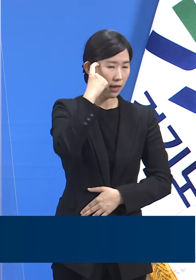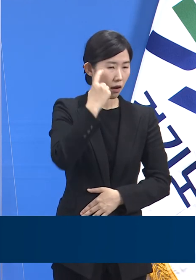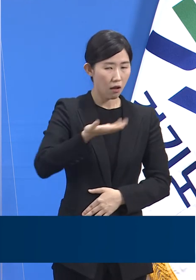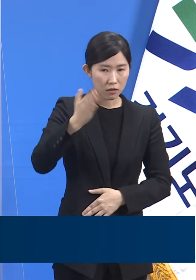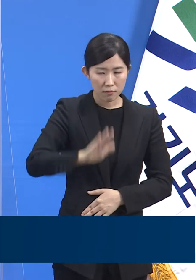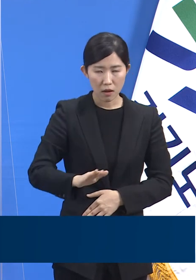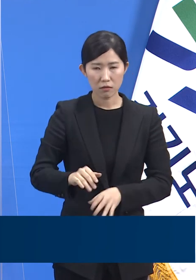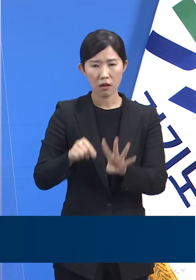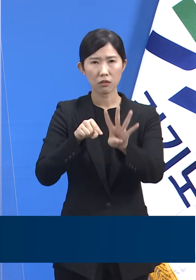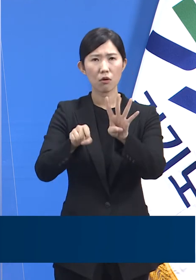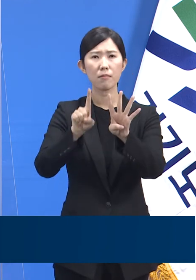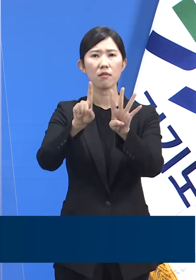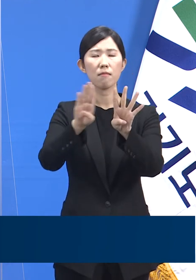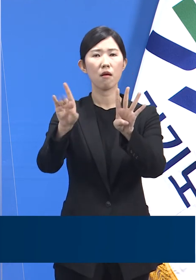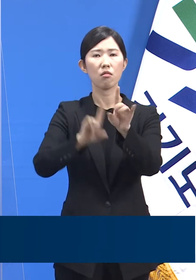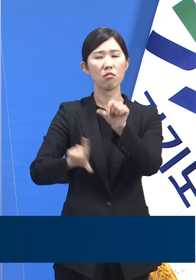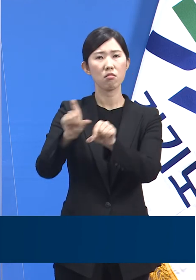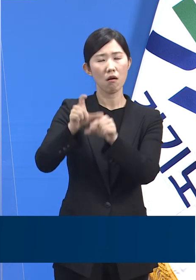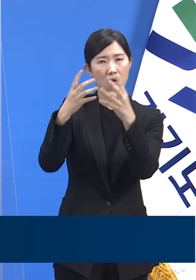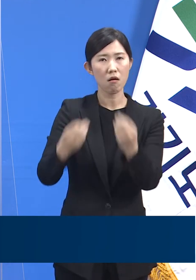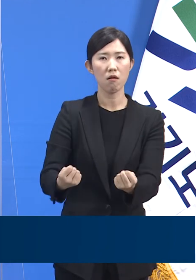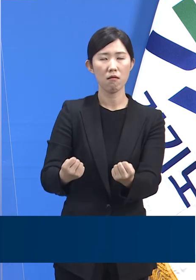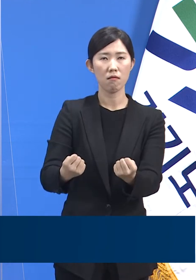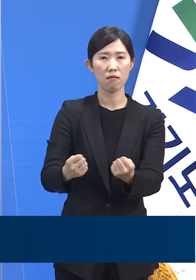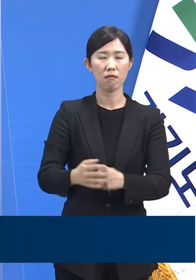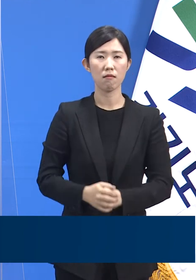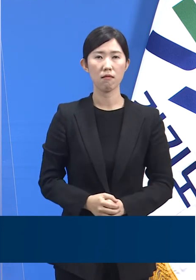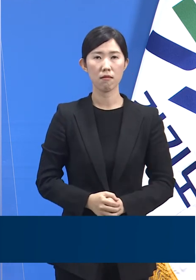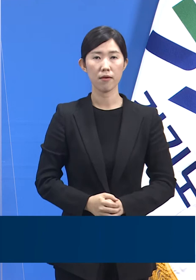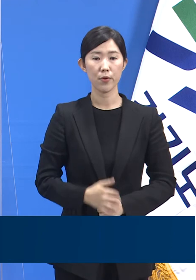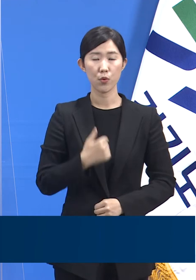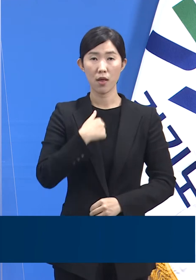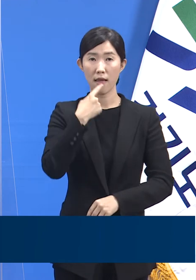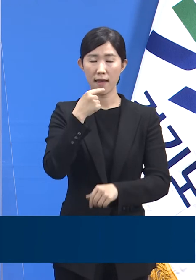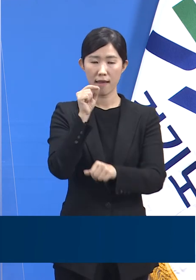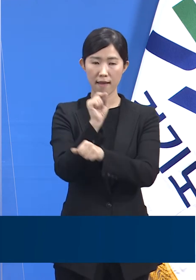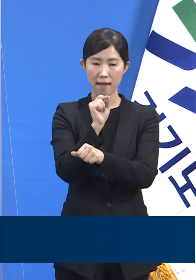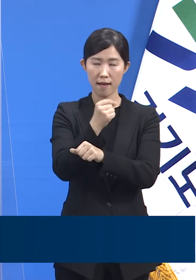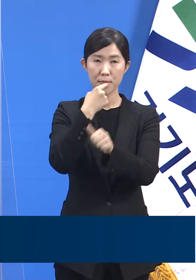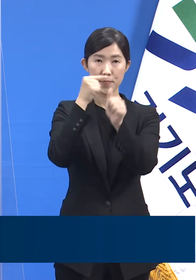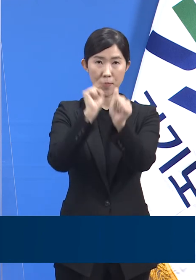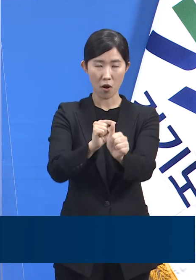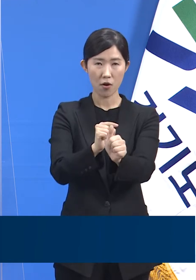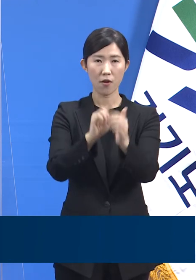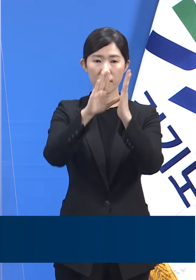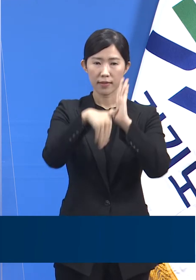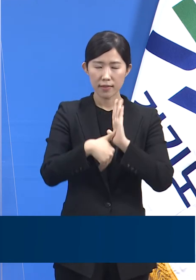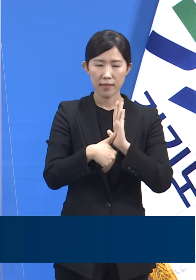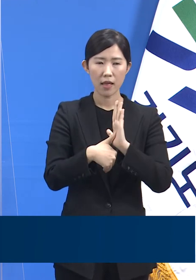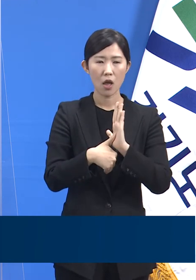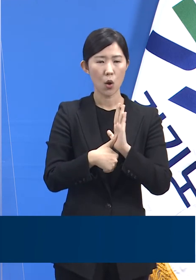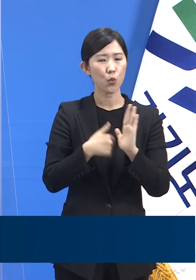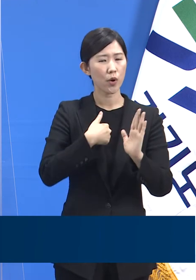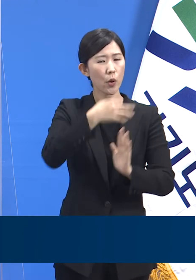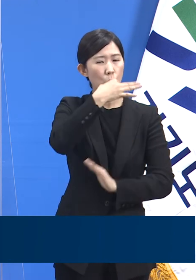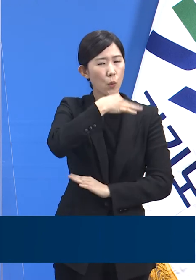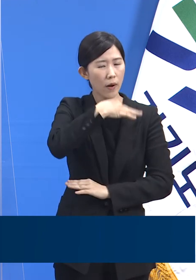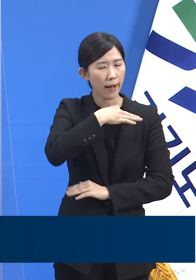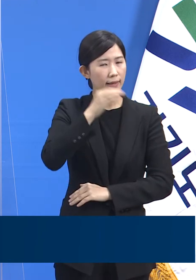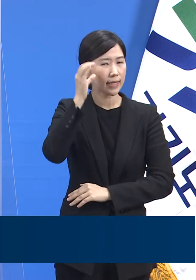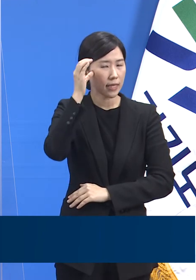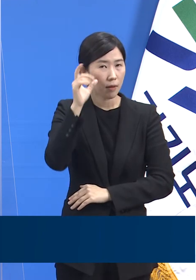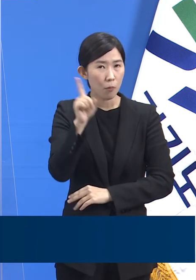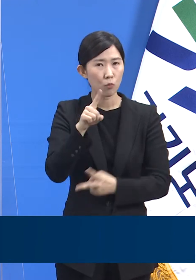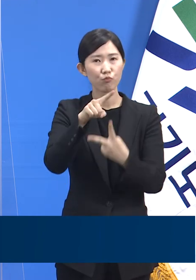.1배 많습니다. 행정명령을 채택할 당시 크게 두 가지 부가효과를 염려했었습니다.